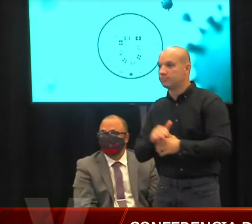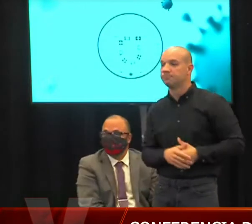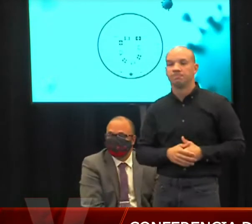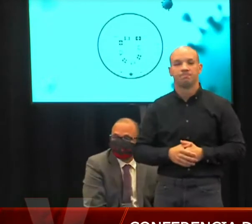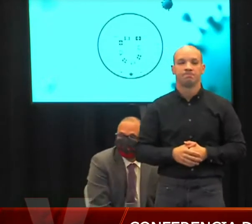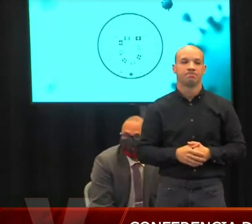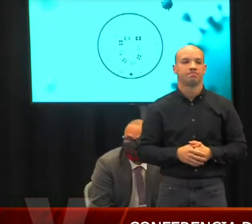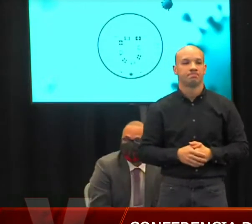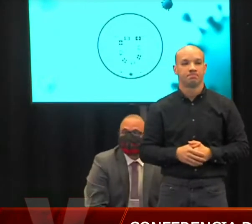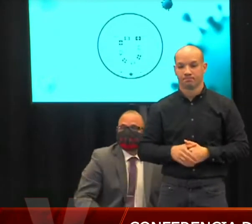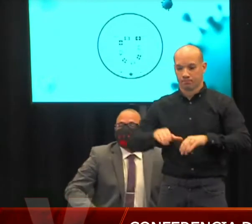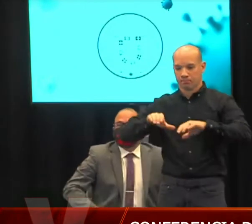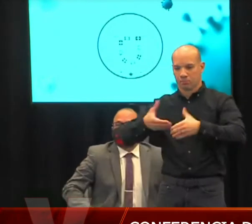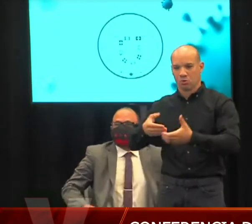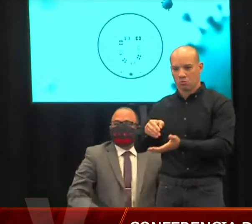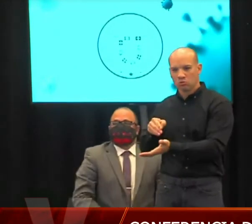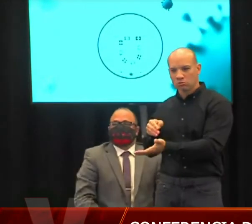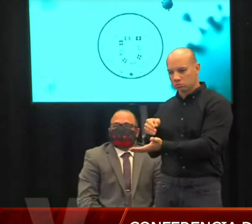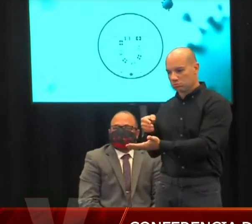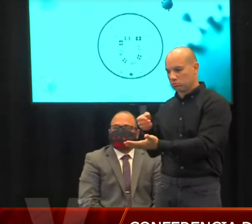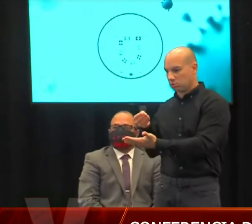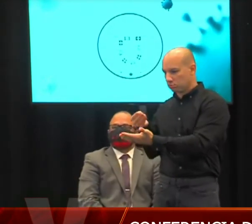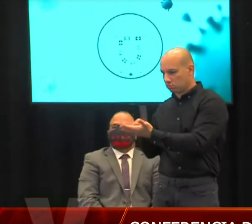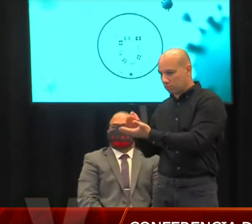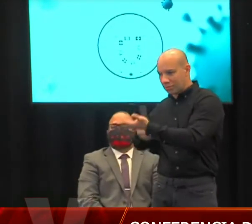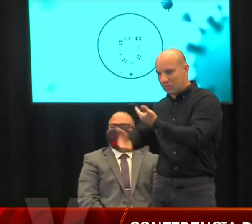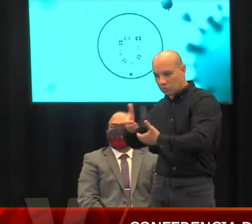El Task Force Económico y Médicos, saludos.